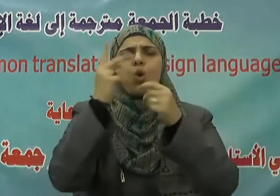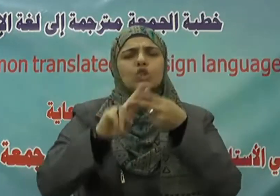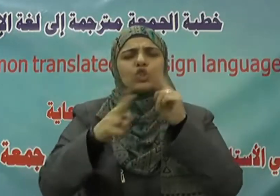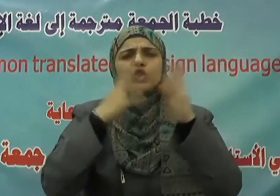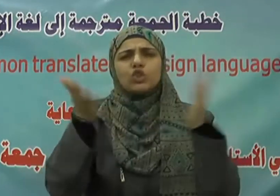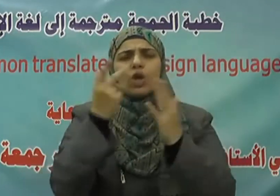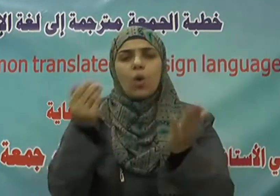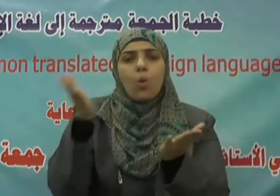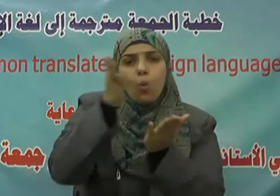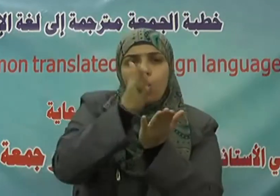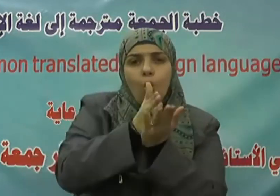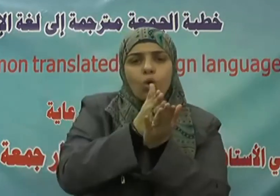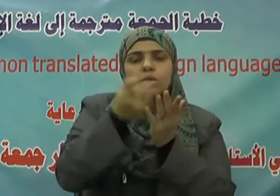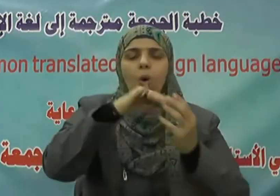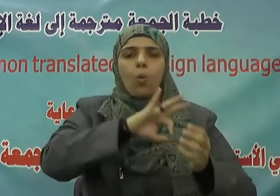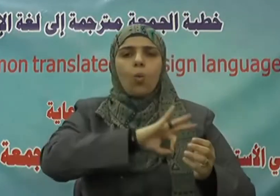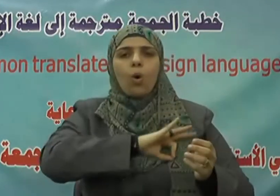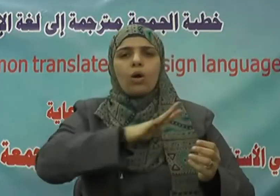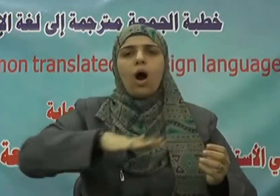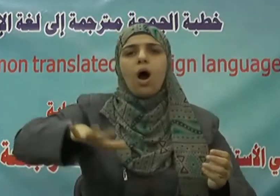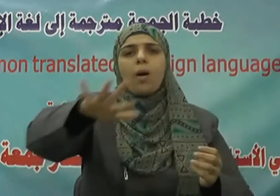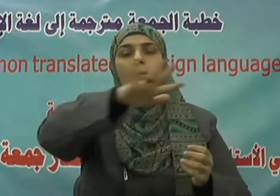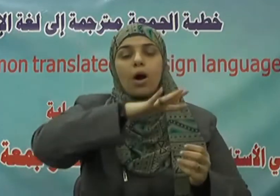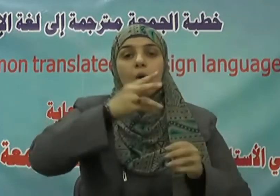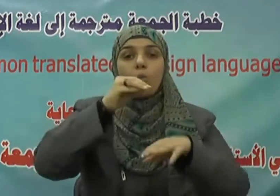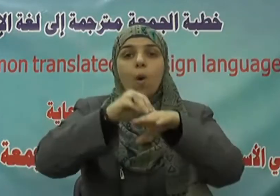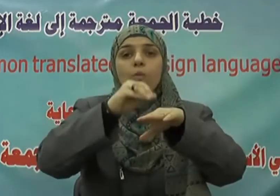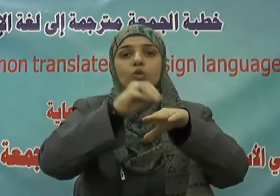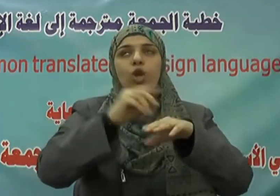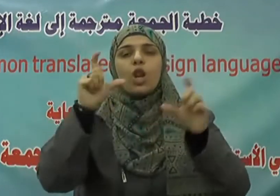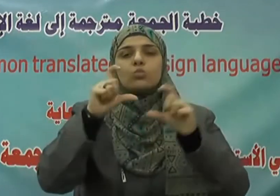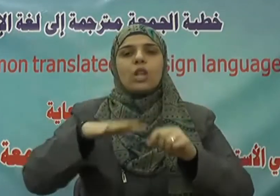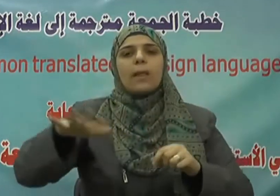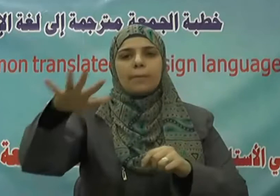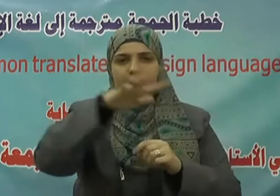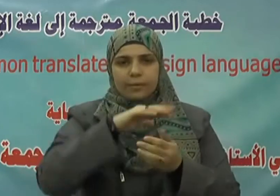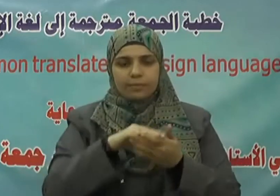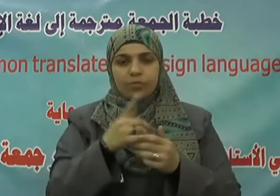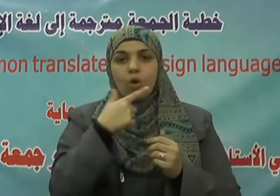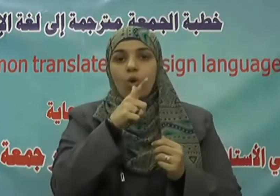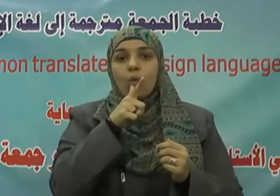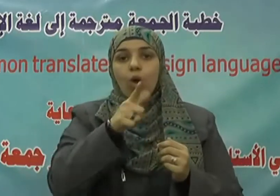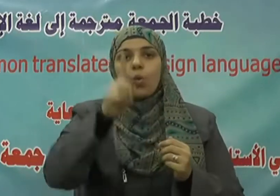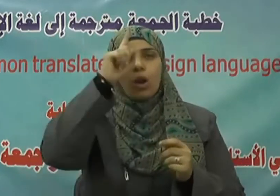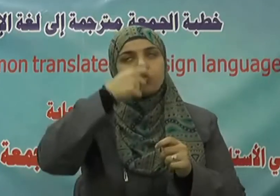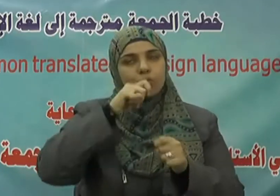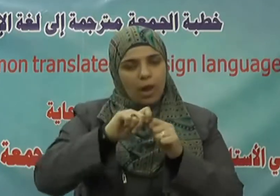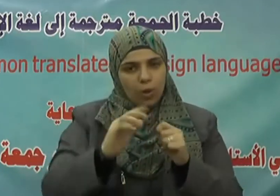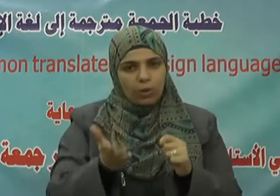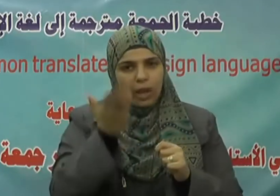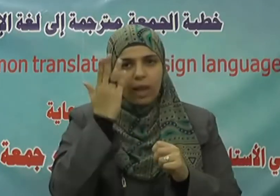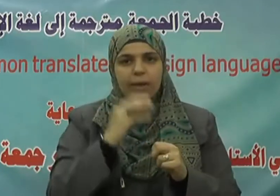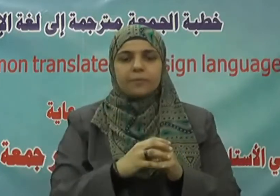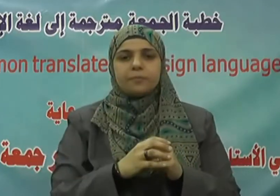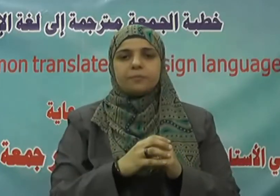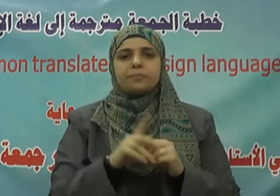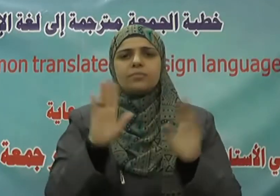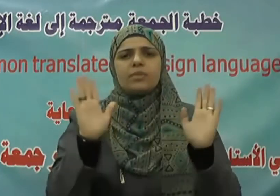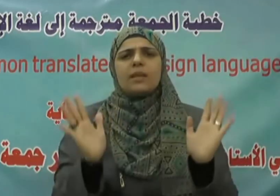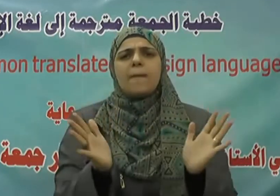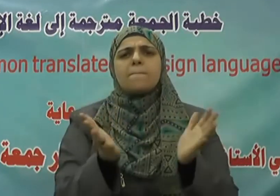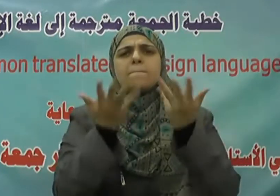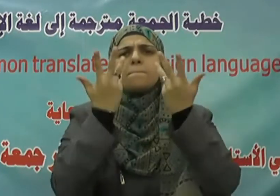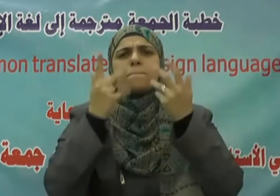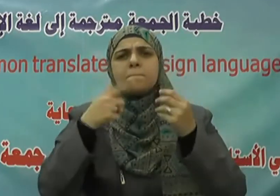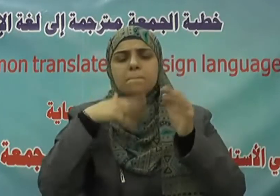وبشرى للمسلمين ويقول جل شأنه ما فرطنا في